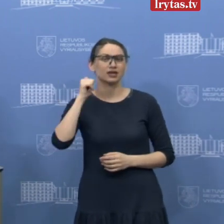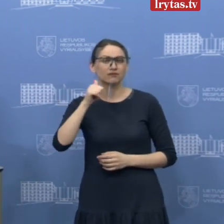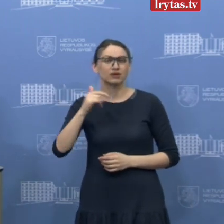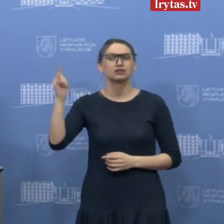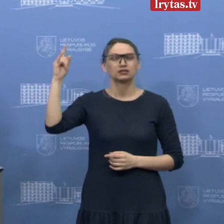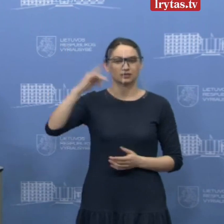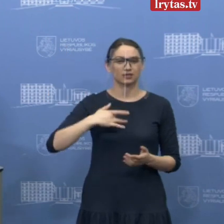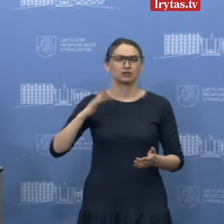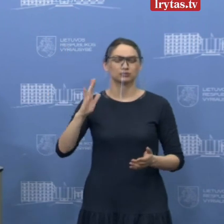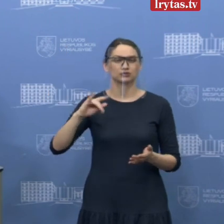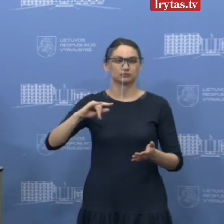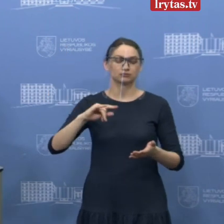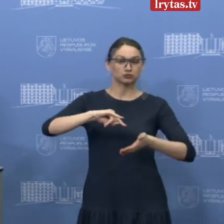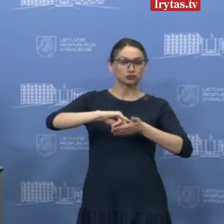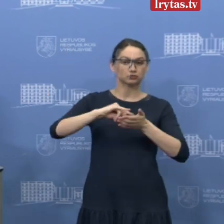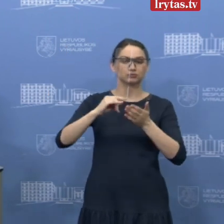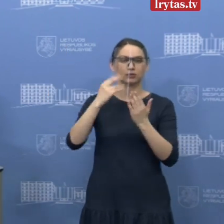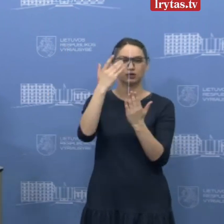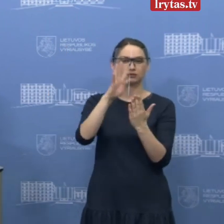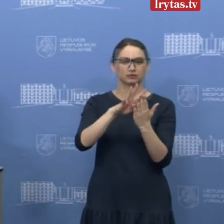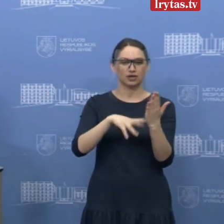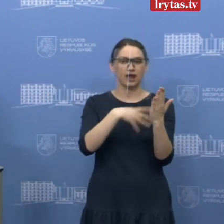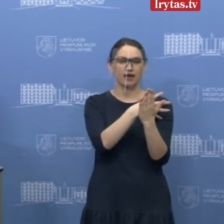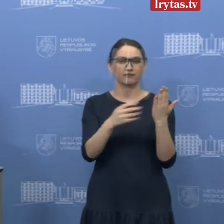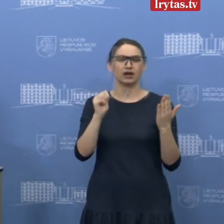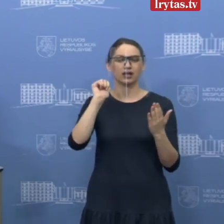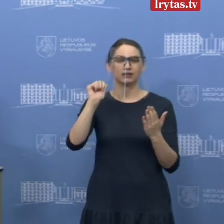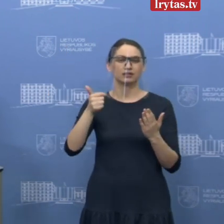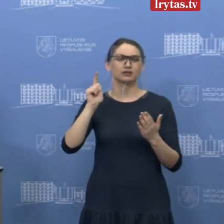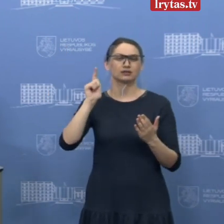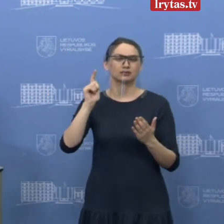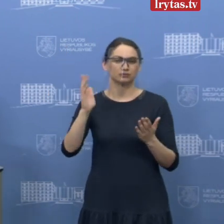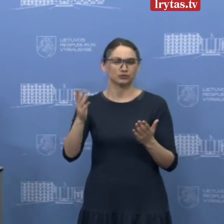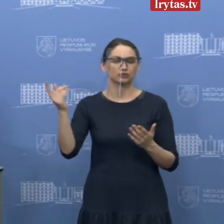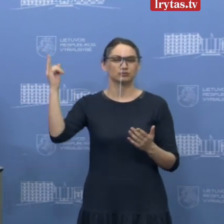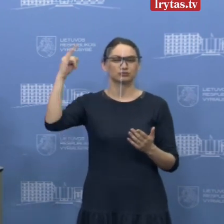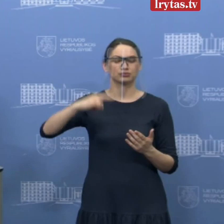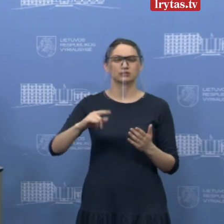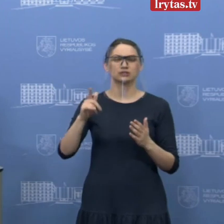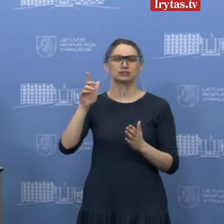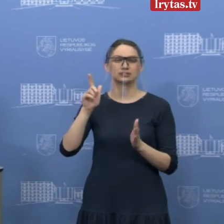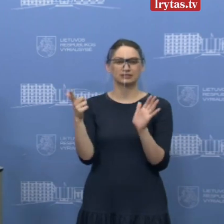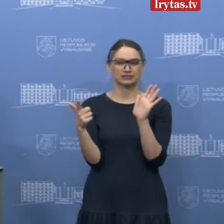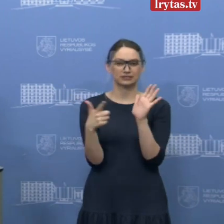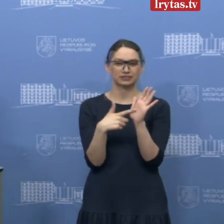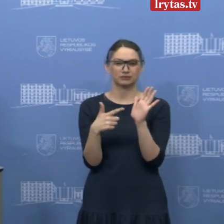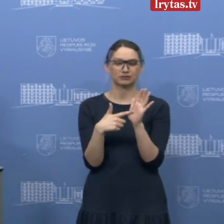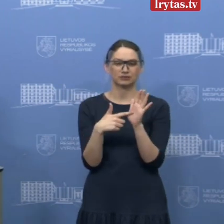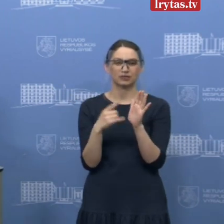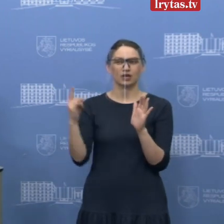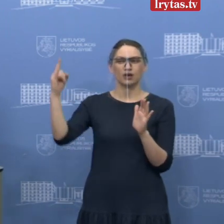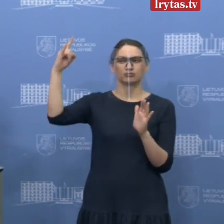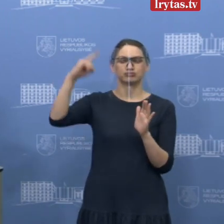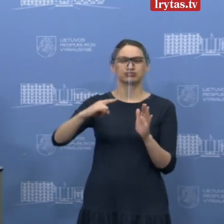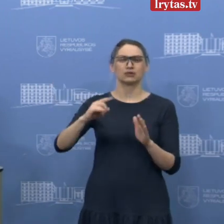lėktuvai pagal sudarytą grafiką. Rytoj atskrenda, kiek žinau, septintą valandą pirmas lėktuvas, kuris